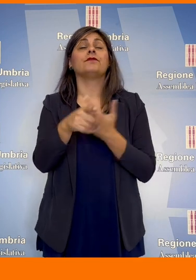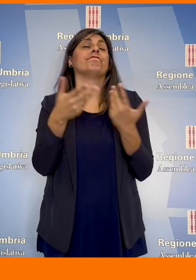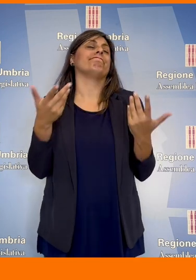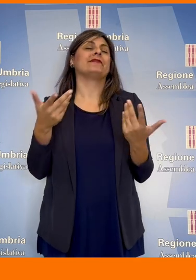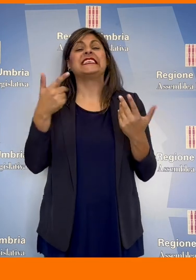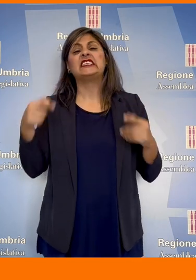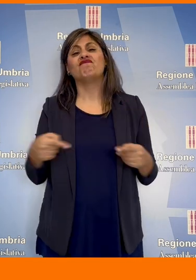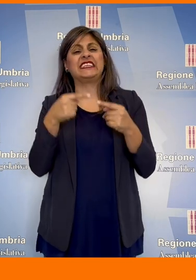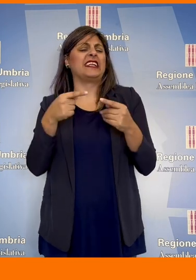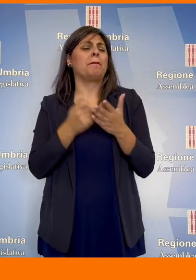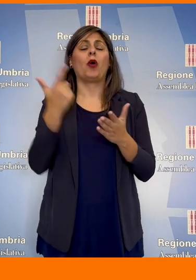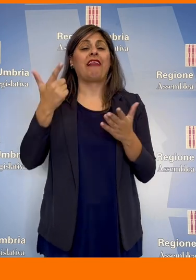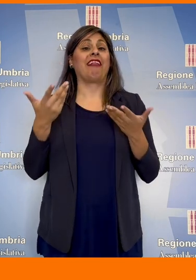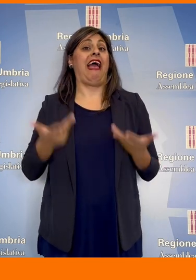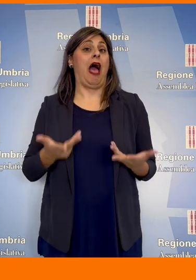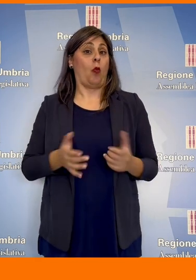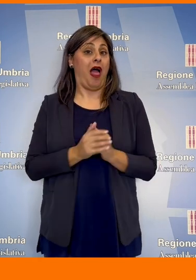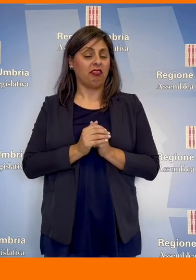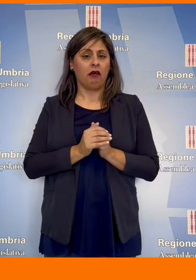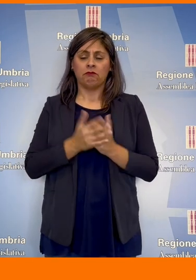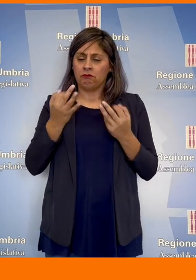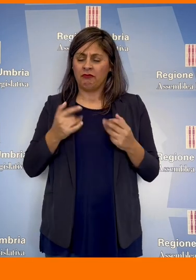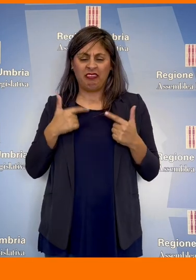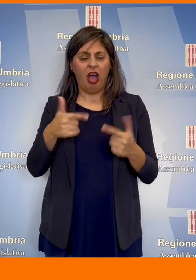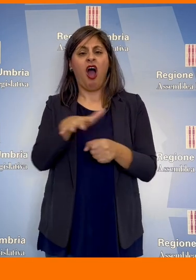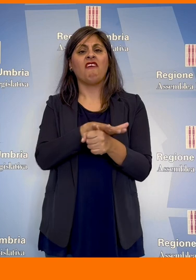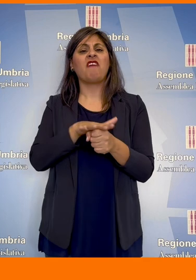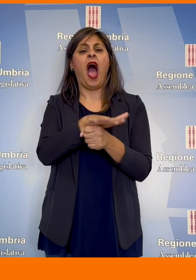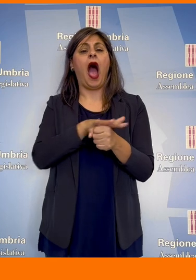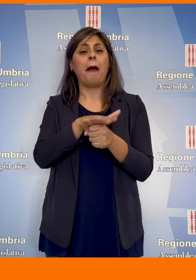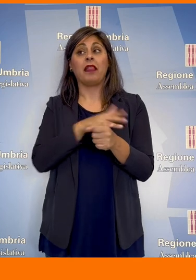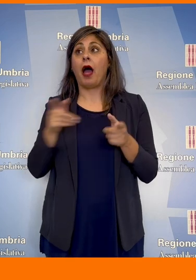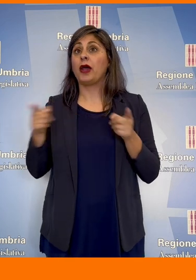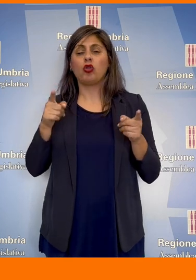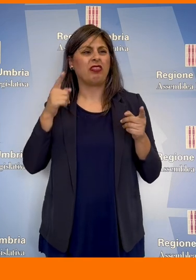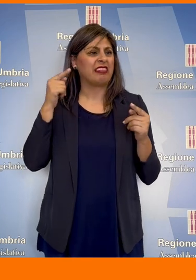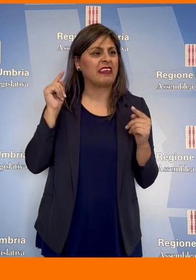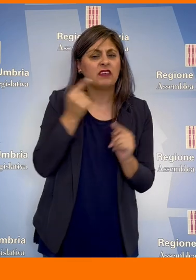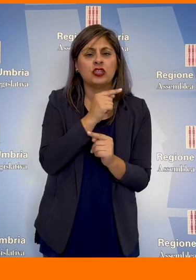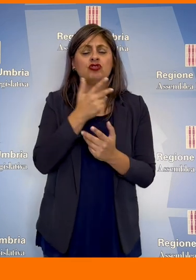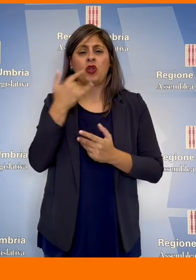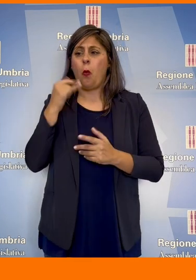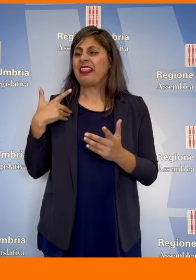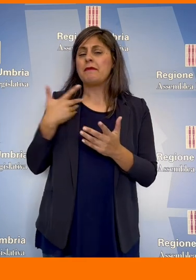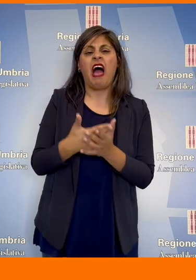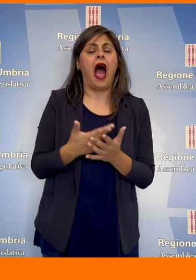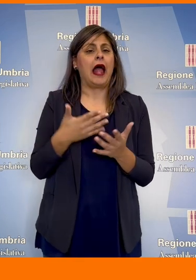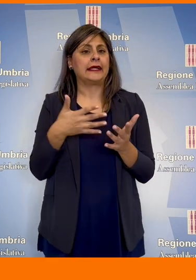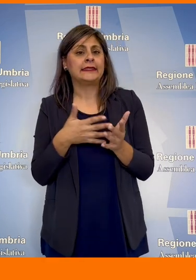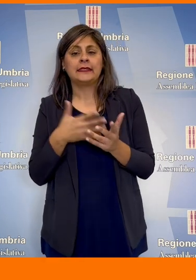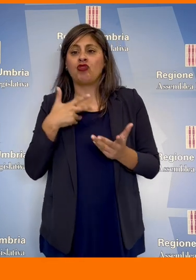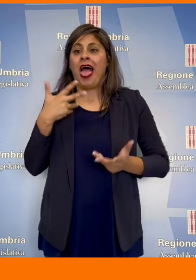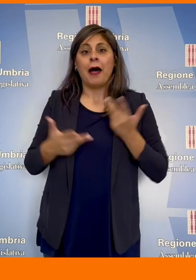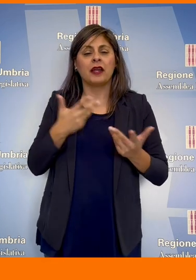importantissima sfida del nostro tempo, restituisce centralità alla famiglia in un periodo difficile e condizionato negli ultimi anni da alcune